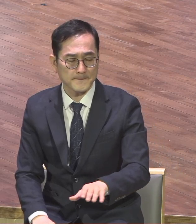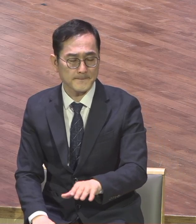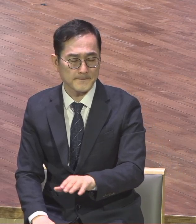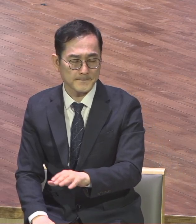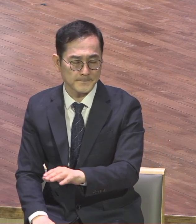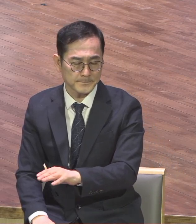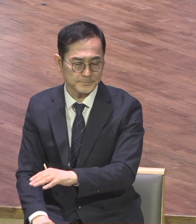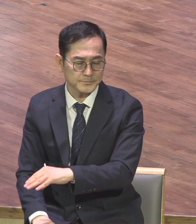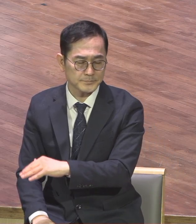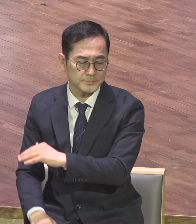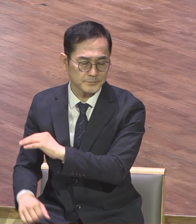하나님의 사람